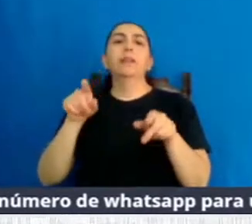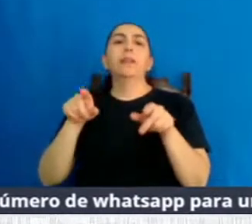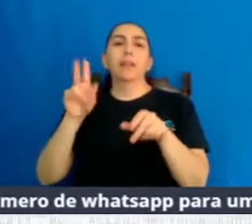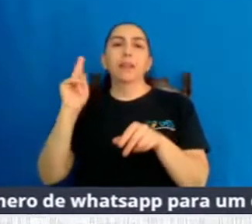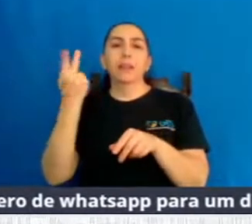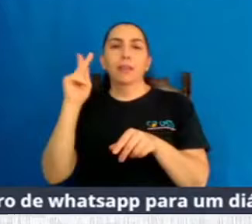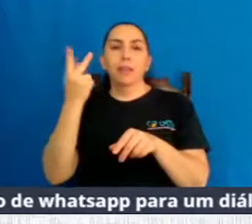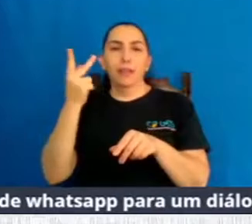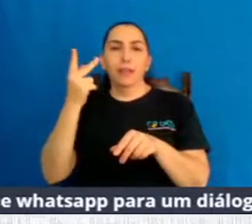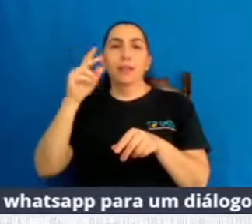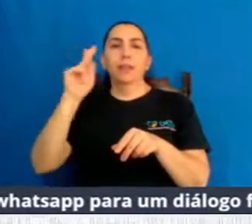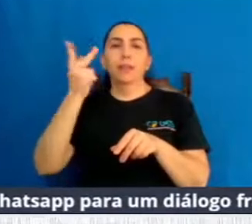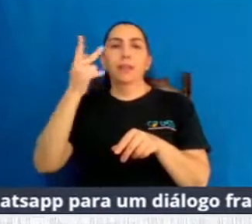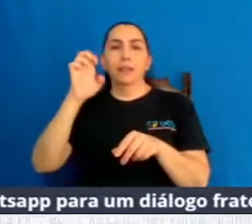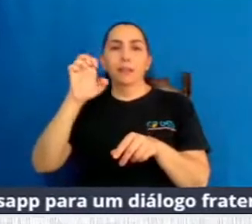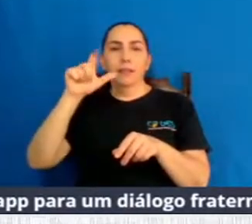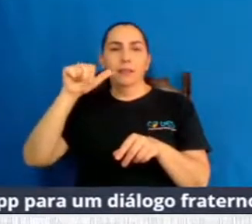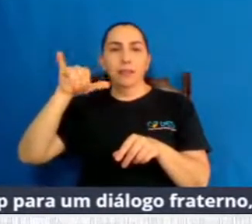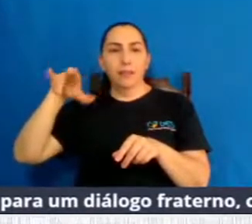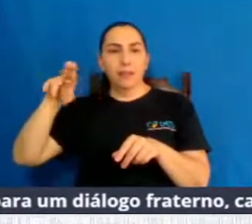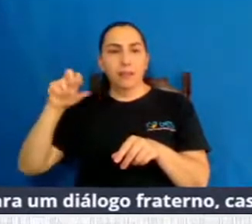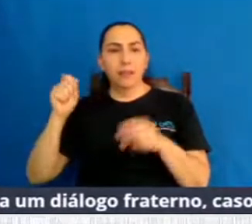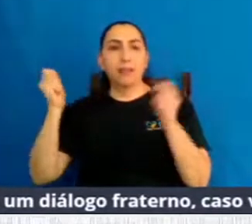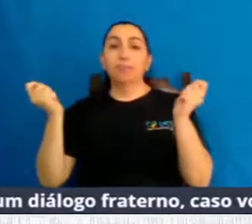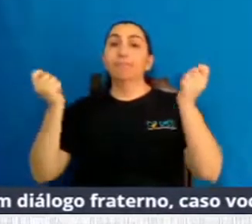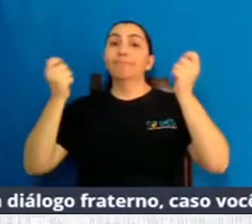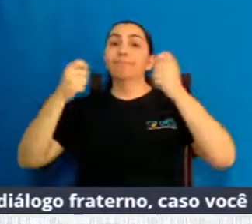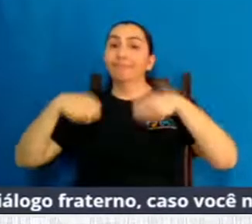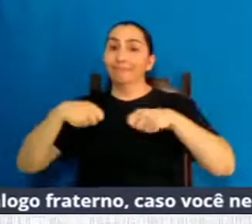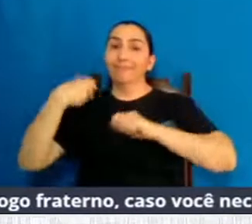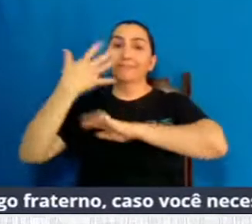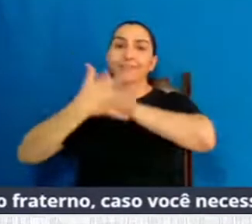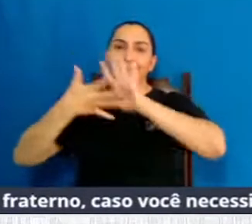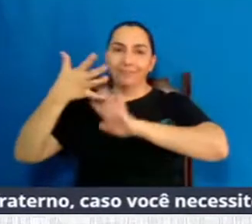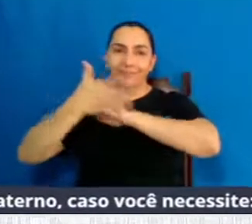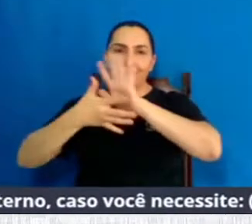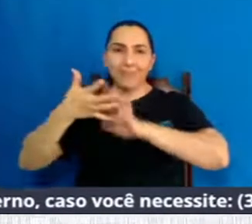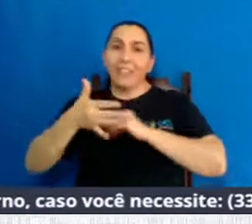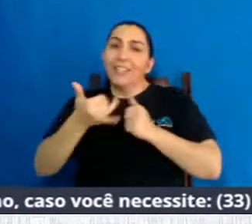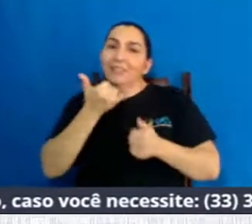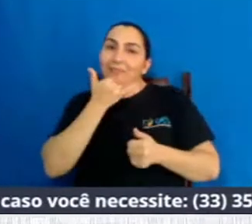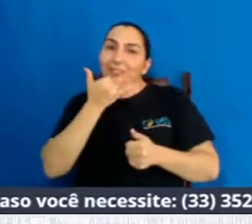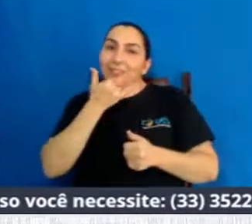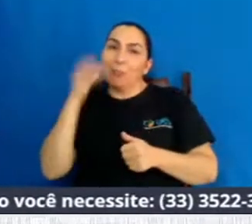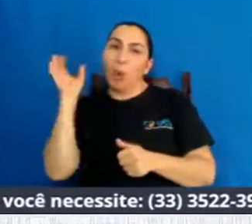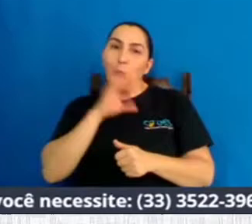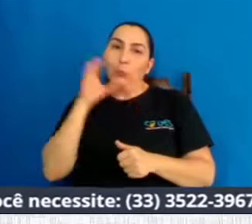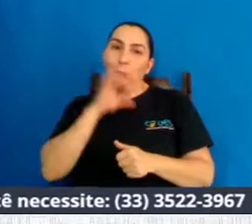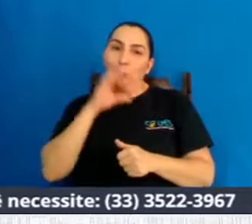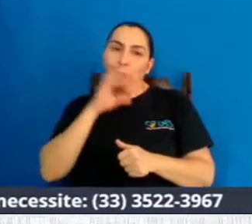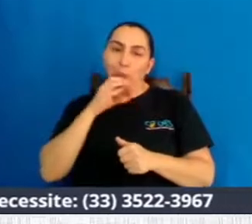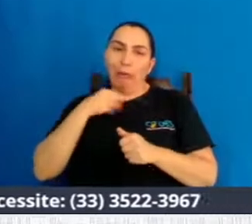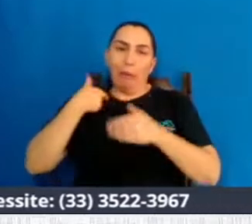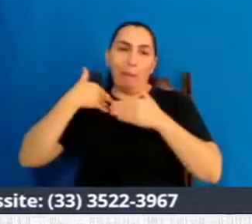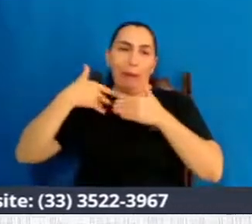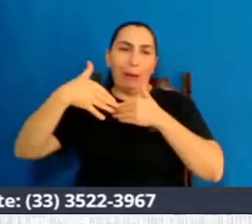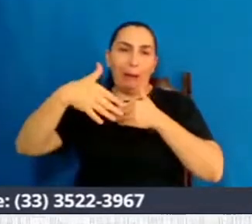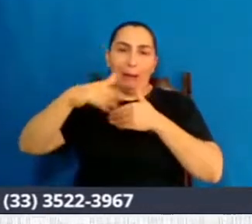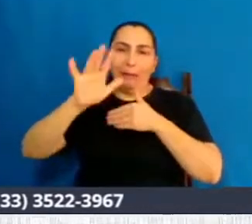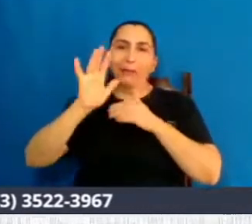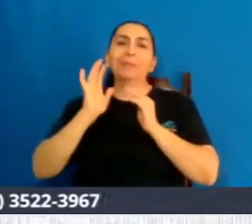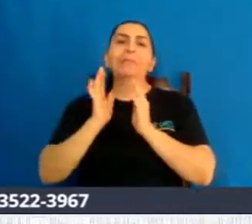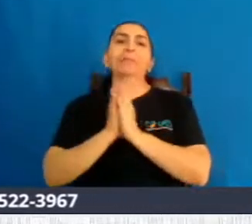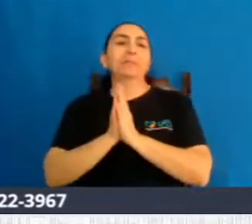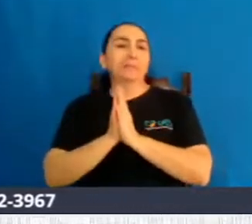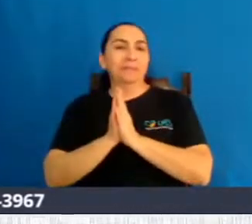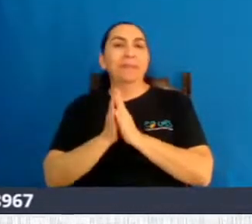na interpretação para Libras, a gente pede desculpas aí se correu um pouquinho, tá, amiga? Pelo